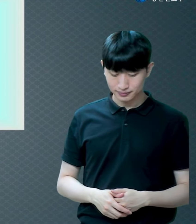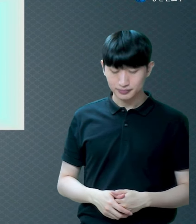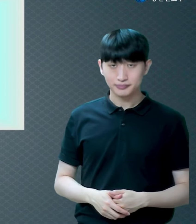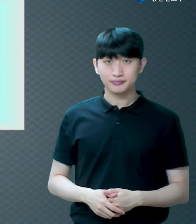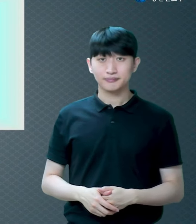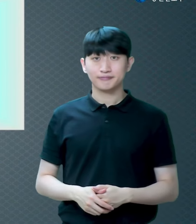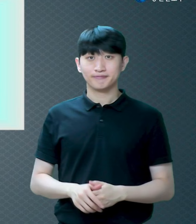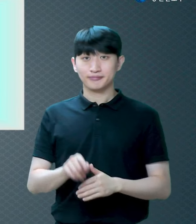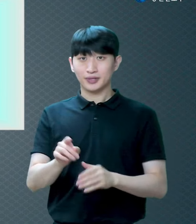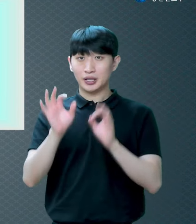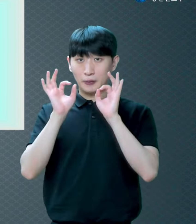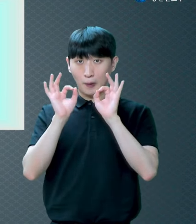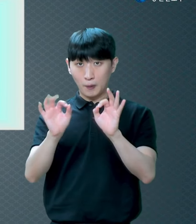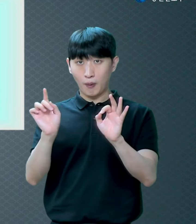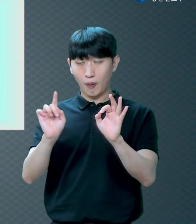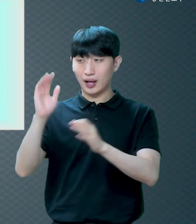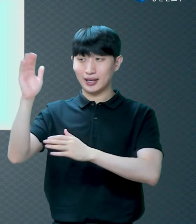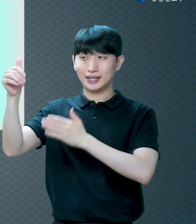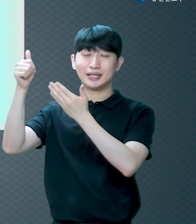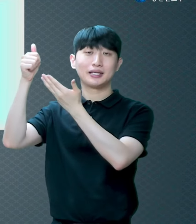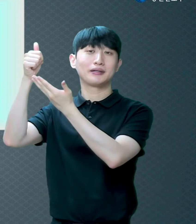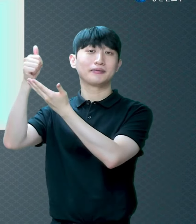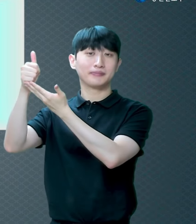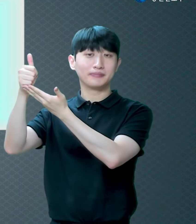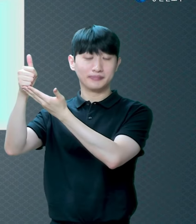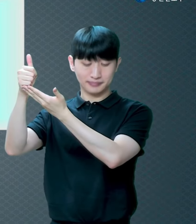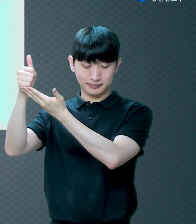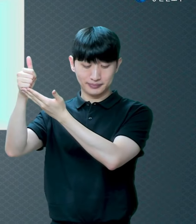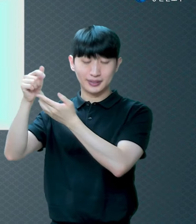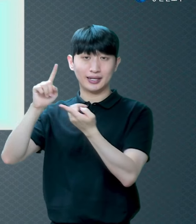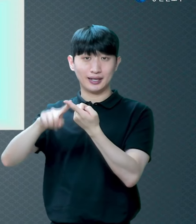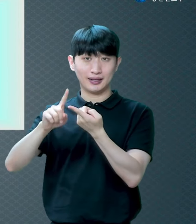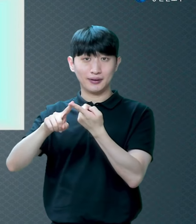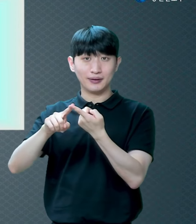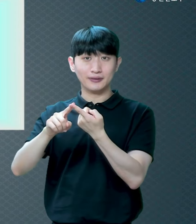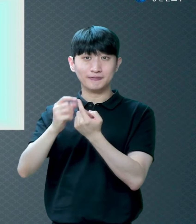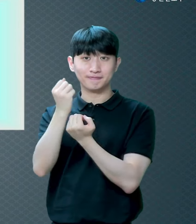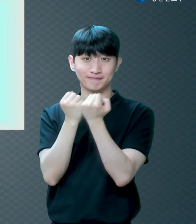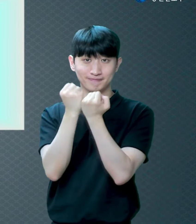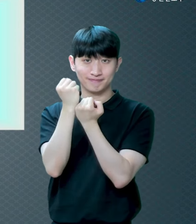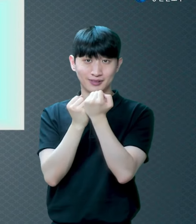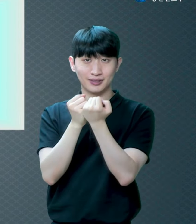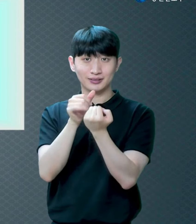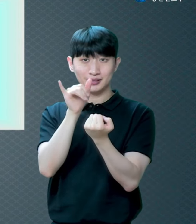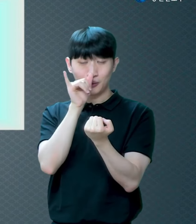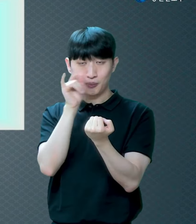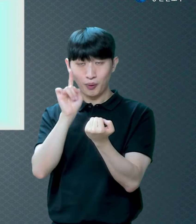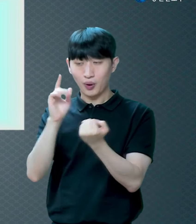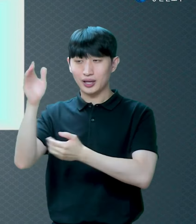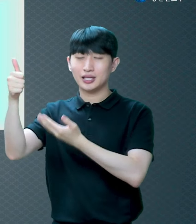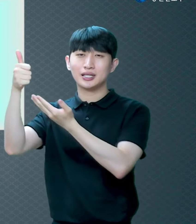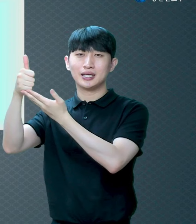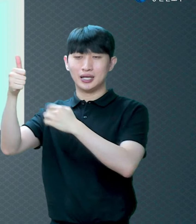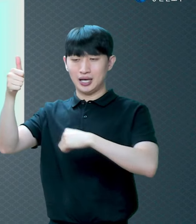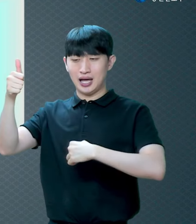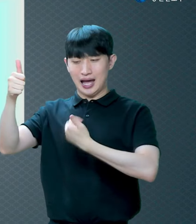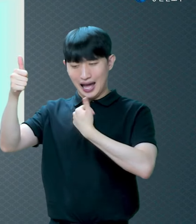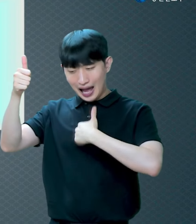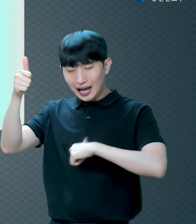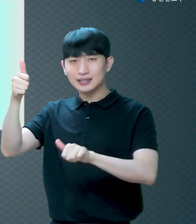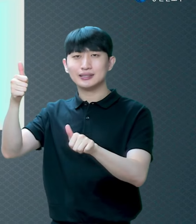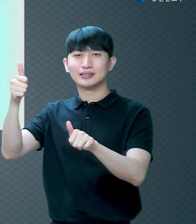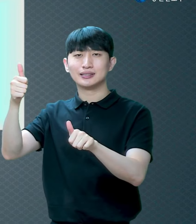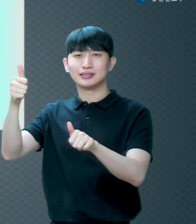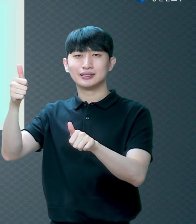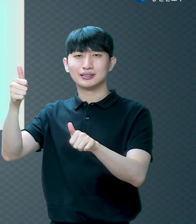소개가 돼 있죠? 하나님이 어떤 분이냐? 하나님은 자기 아들을 아끼지 않고